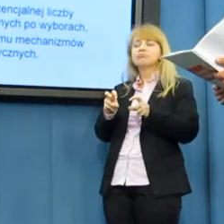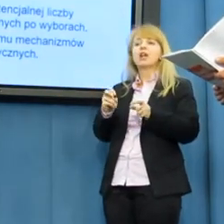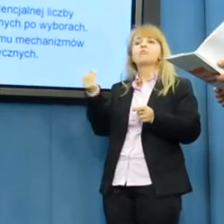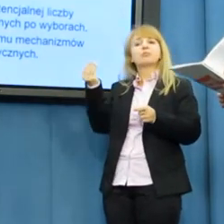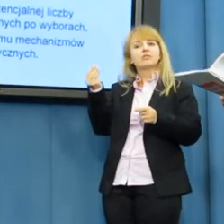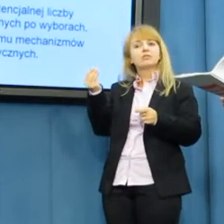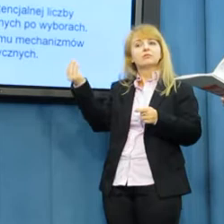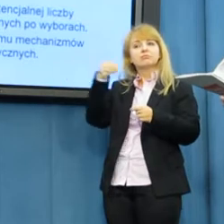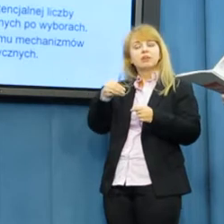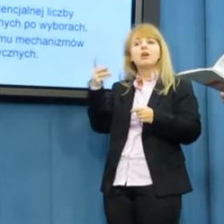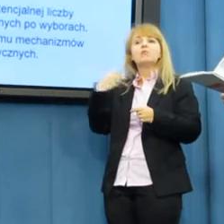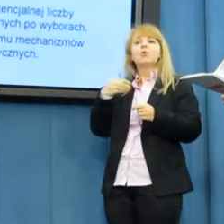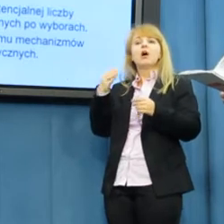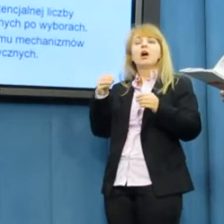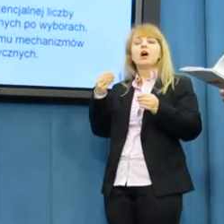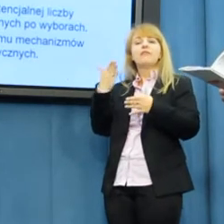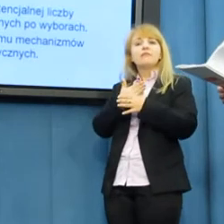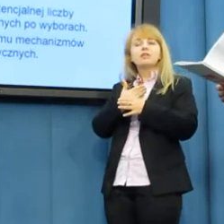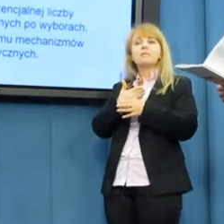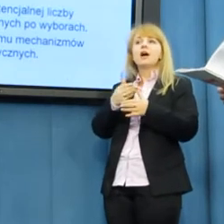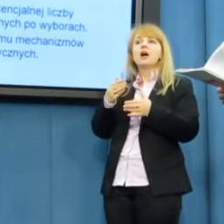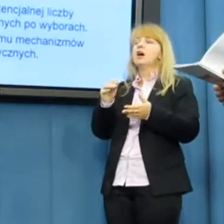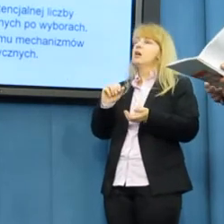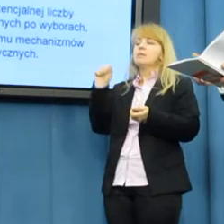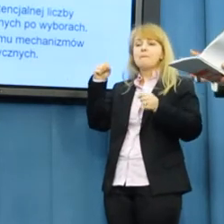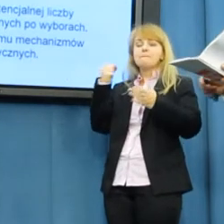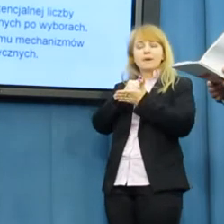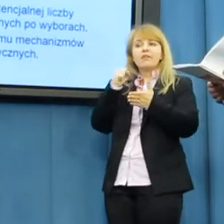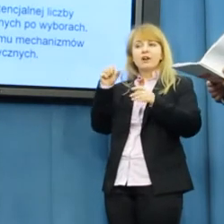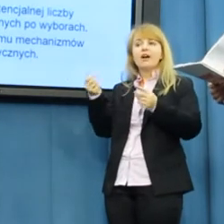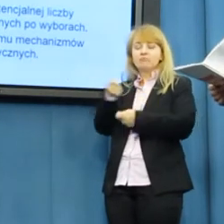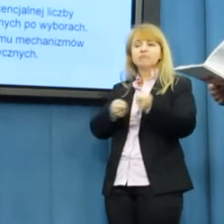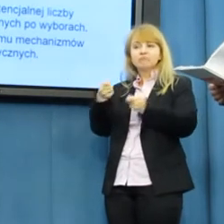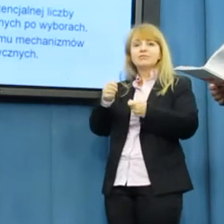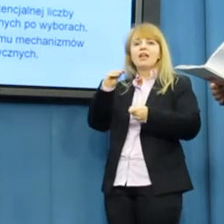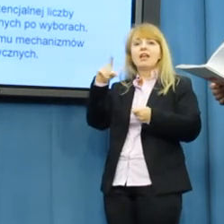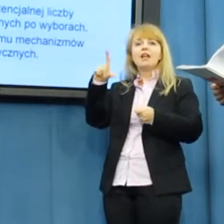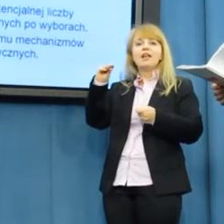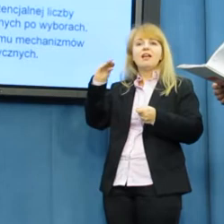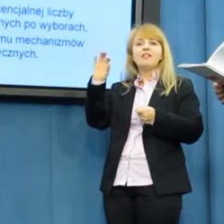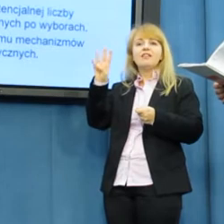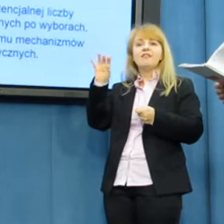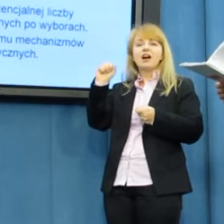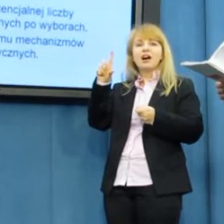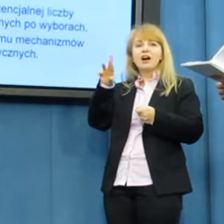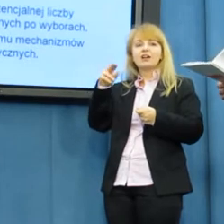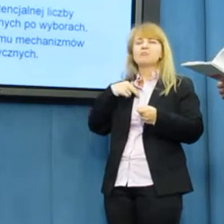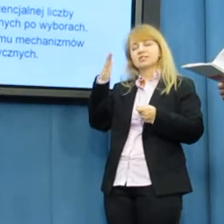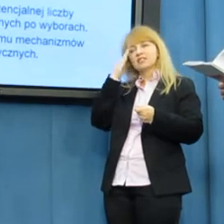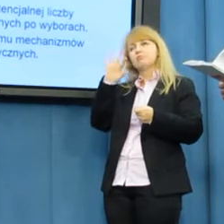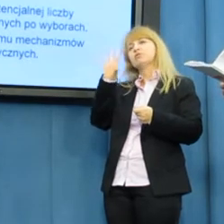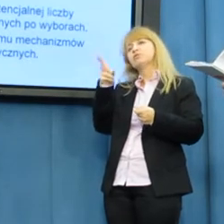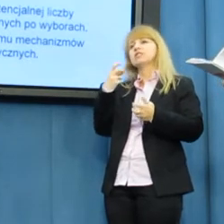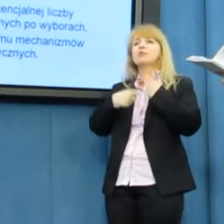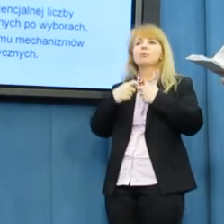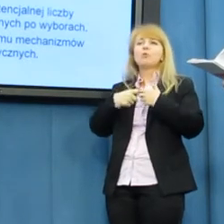spółce prawa handlowego Elewar i doskonale znamy, tak jak powiedziałem, te afery taśmowe. Mam